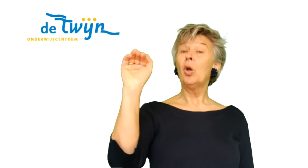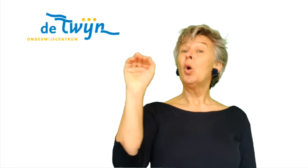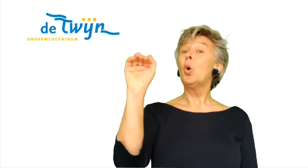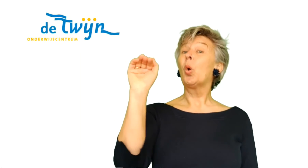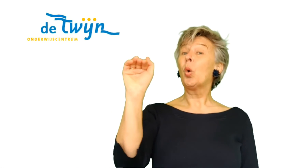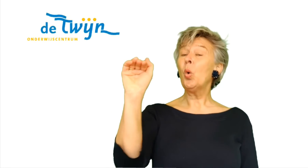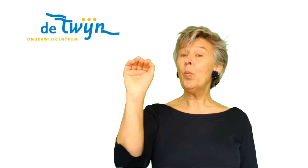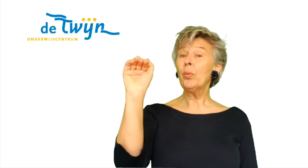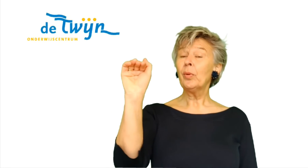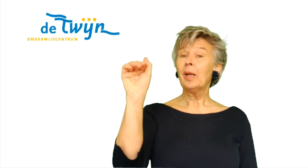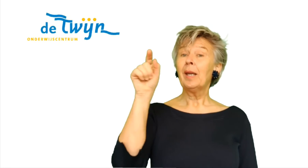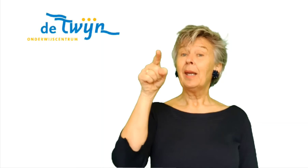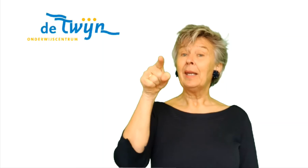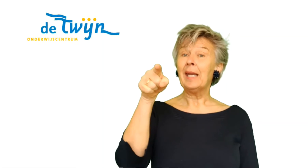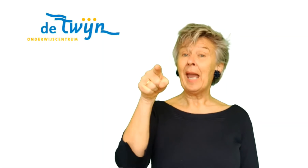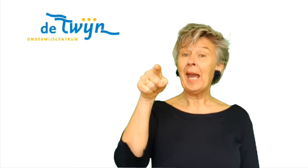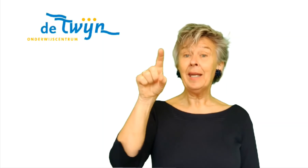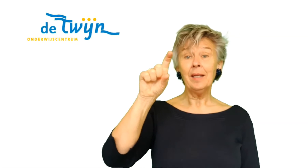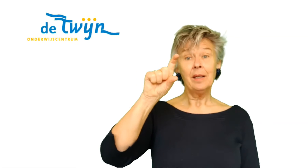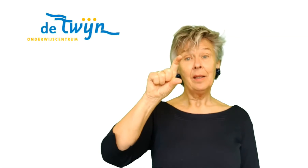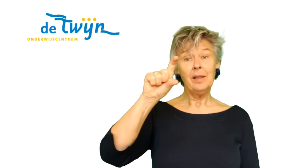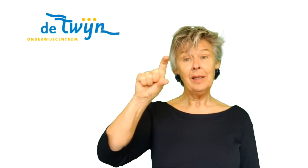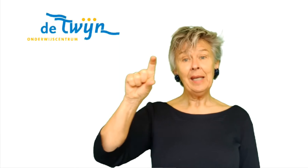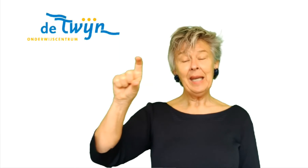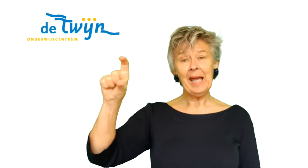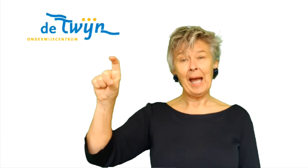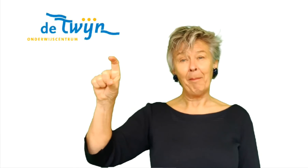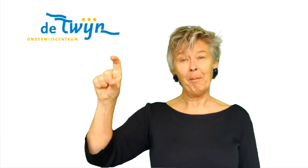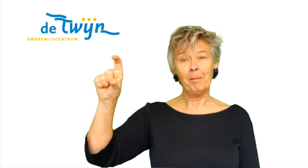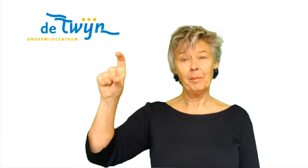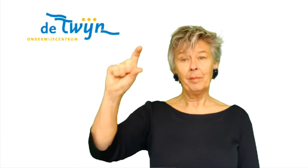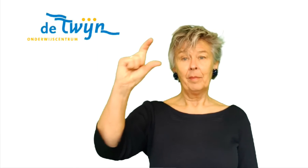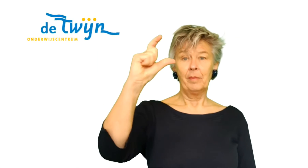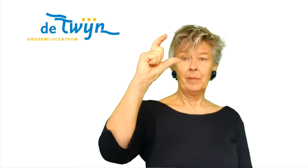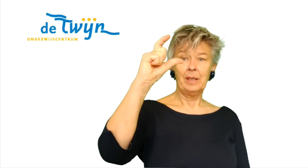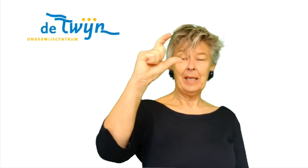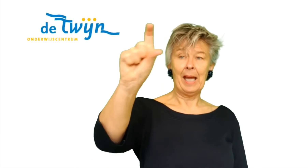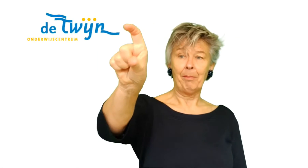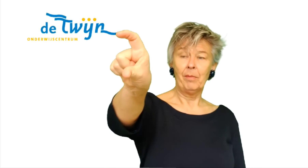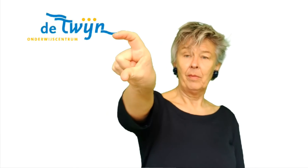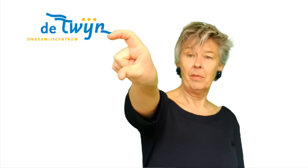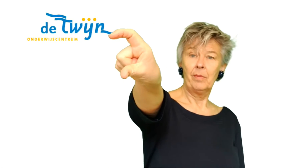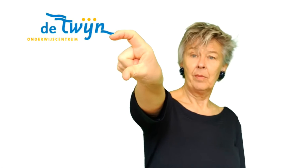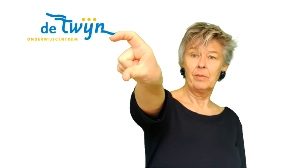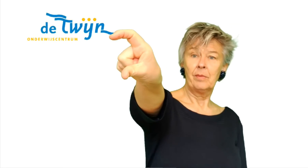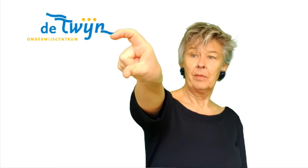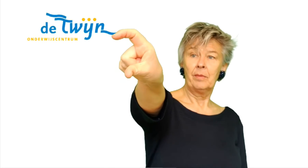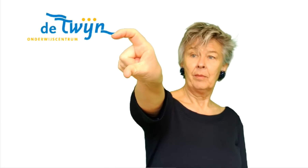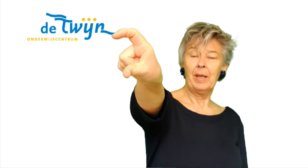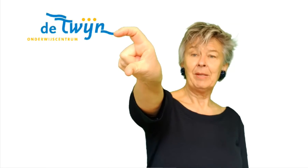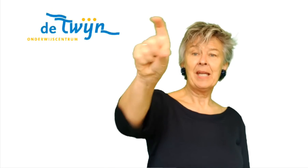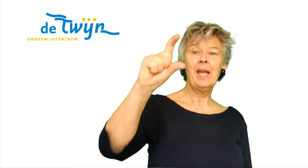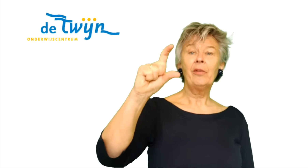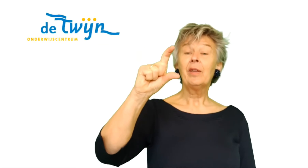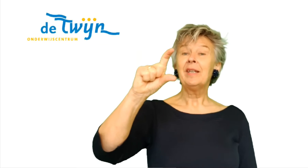Roep. Jij. Je naam. Je naam. De wc-hand.